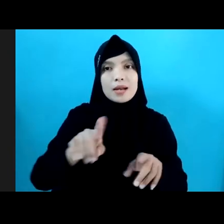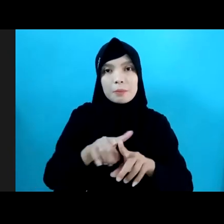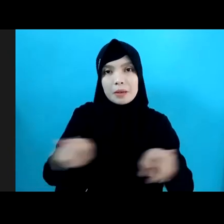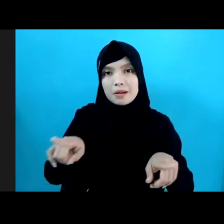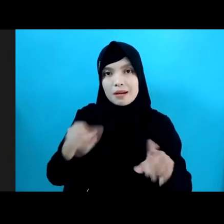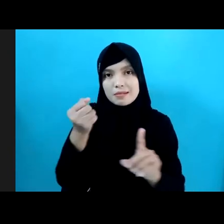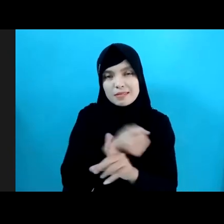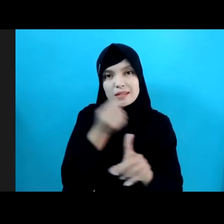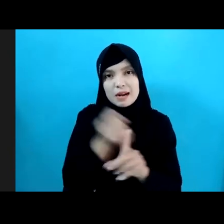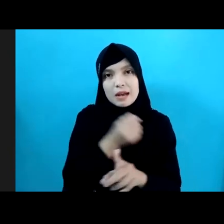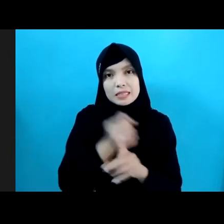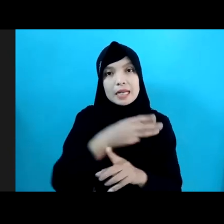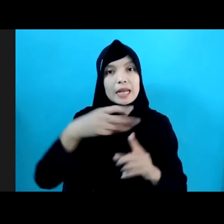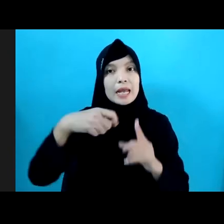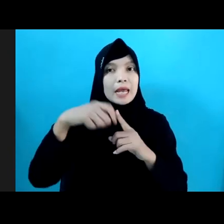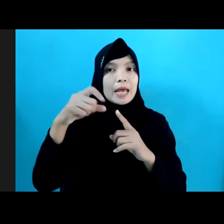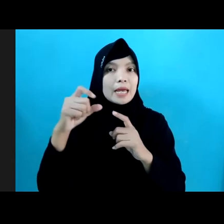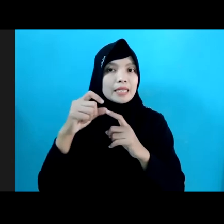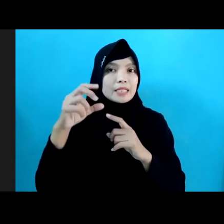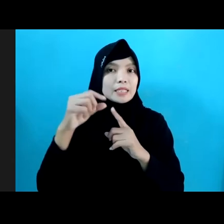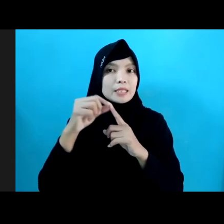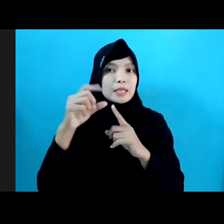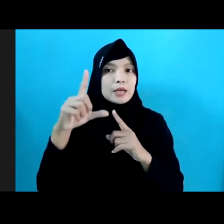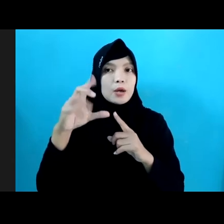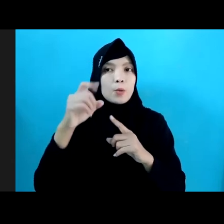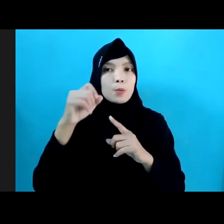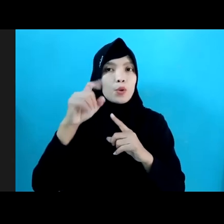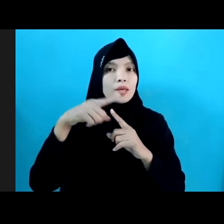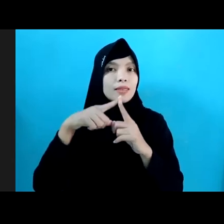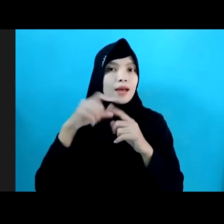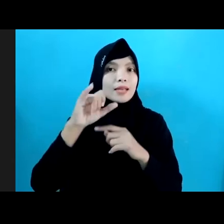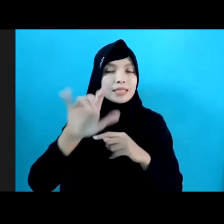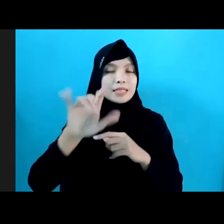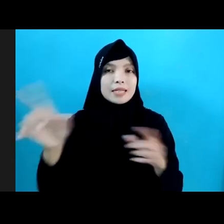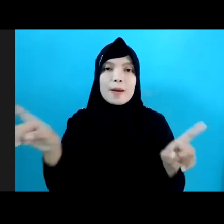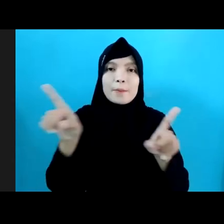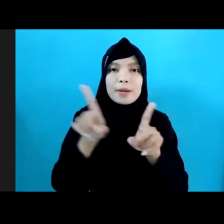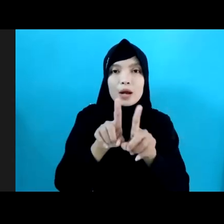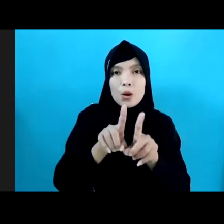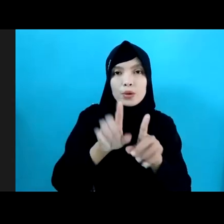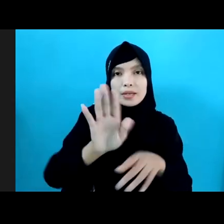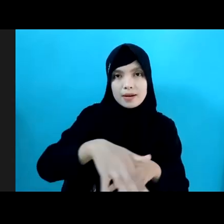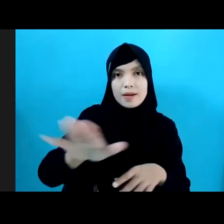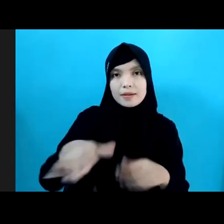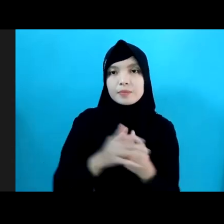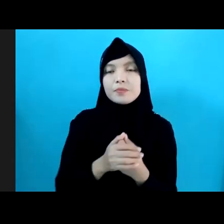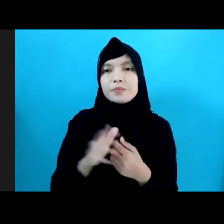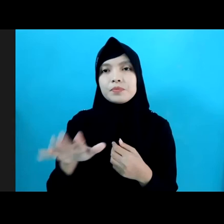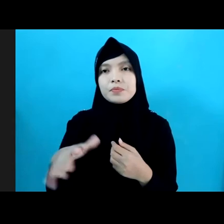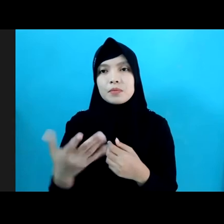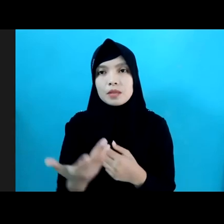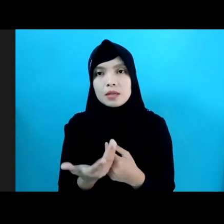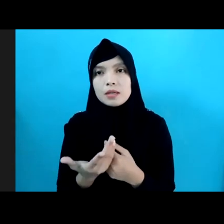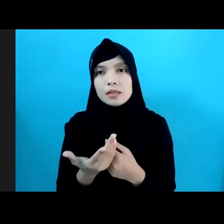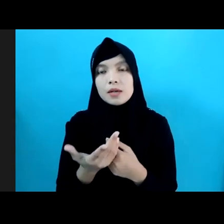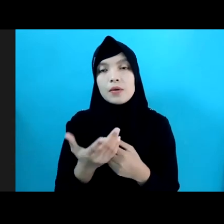eksploitasi dan penelantaran termasuk perkawinan anak 4. peningkatan daya resiliensi